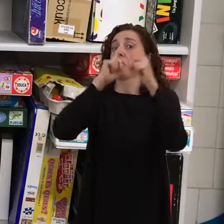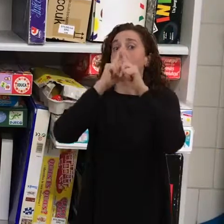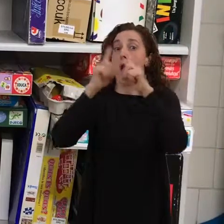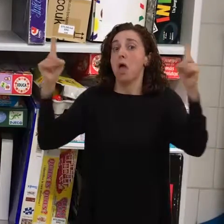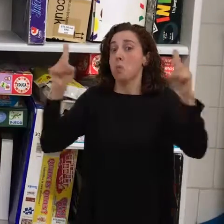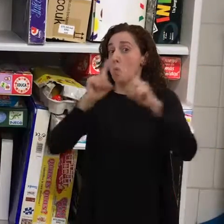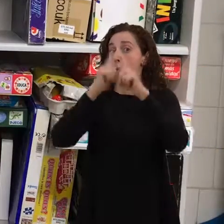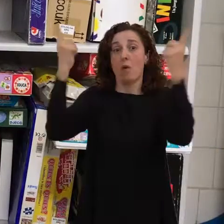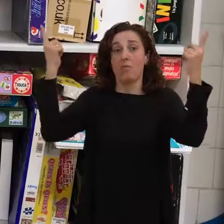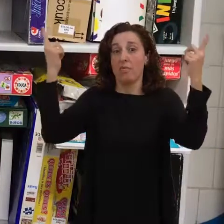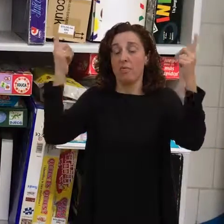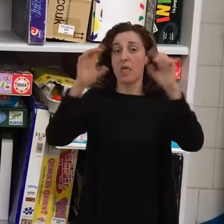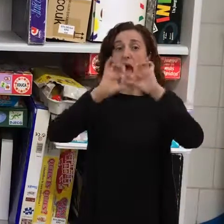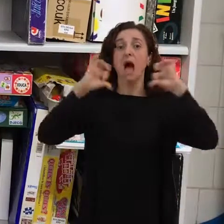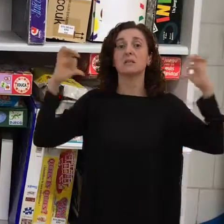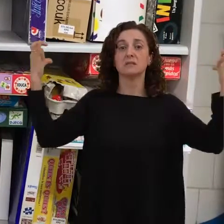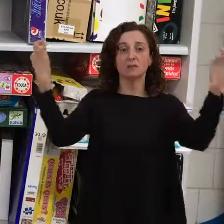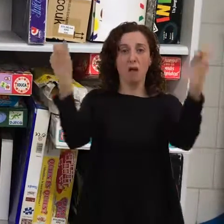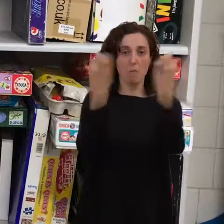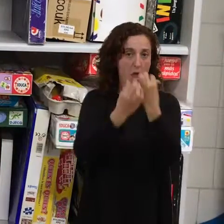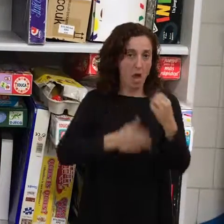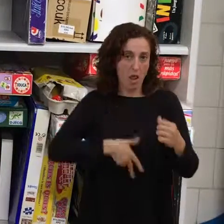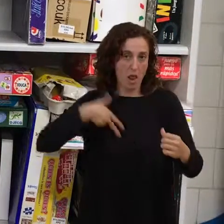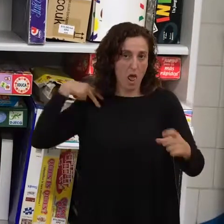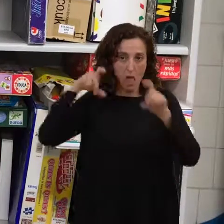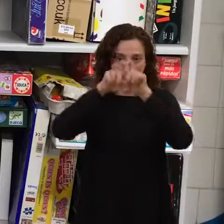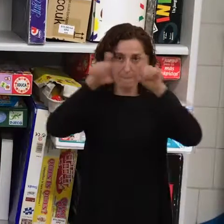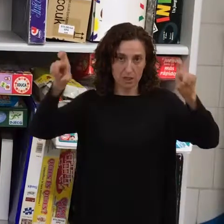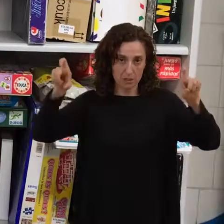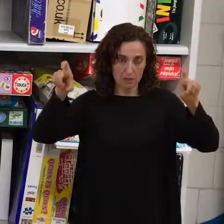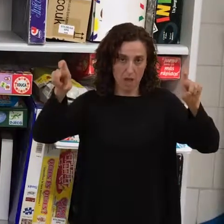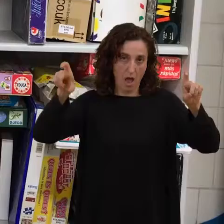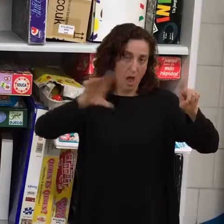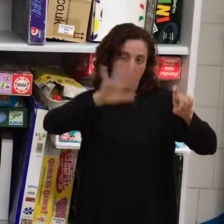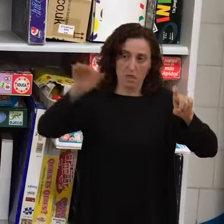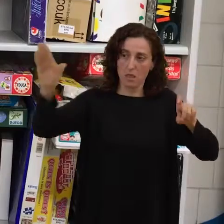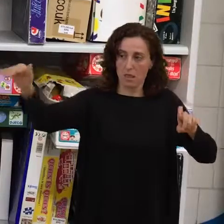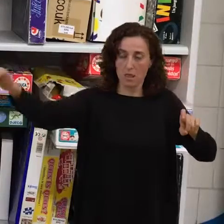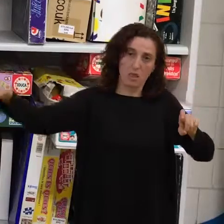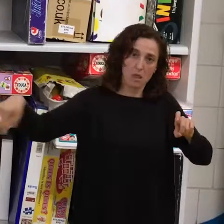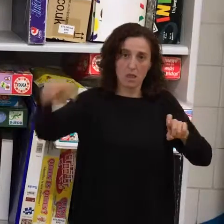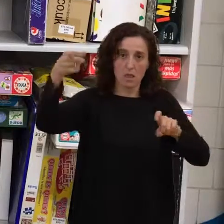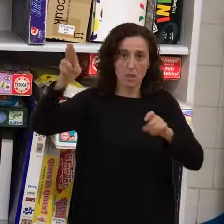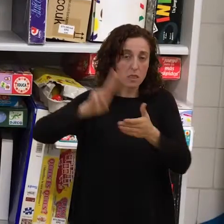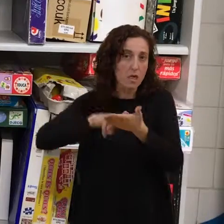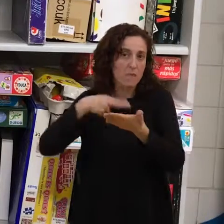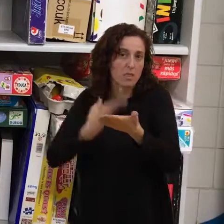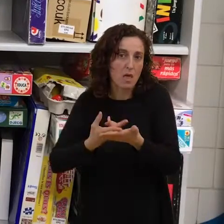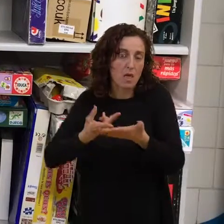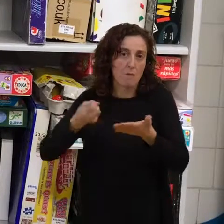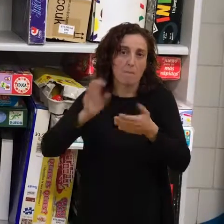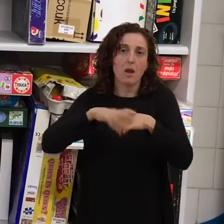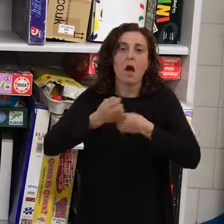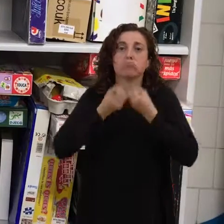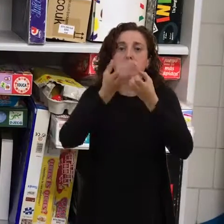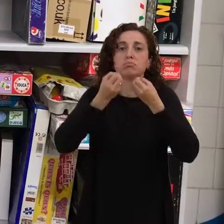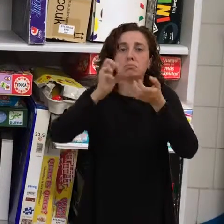se hace una asamblea general en la fábrica, cuando se dan los resultados, pero reuniones